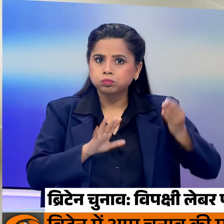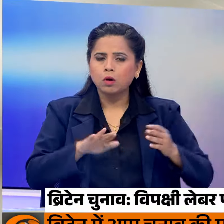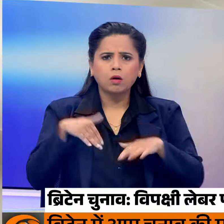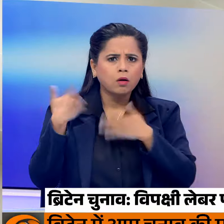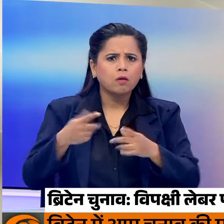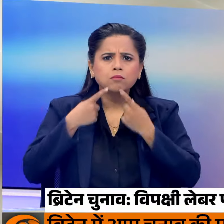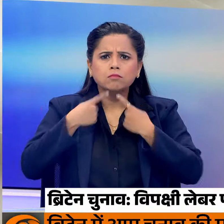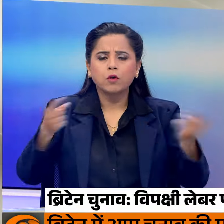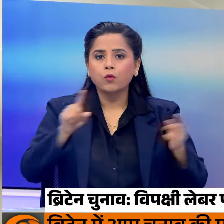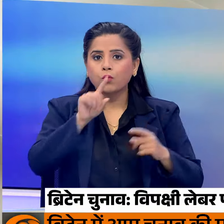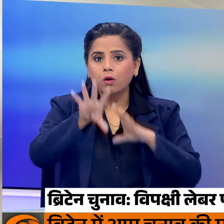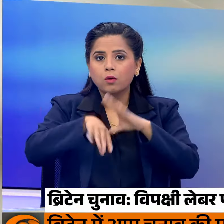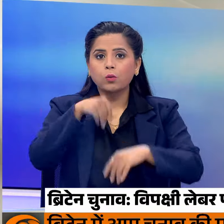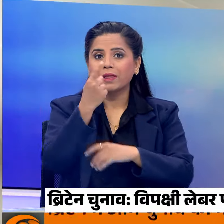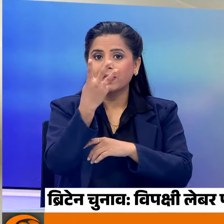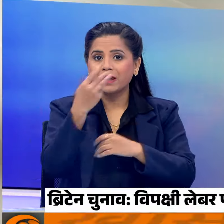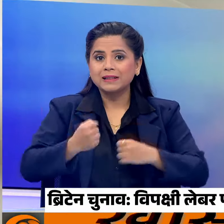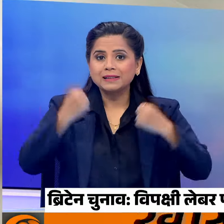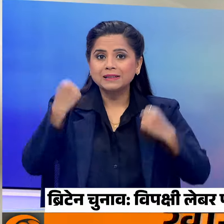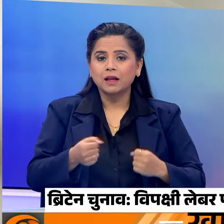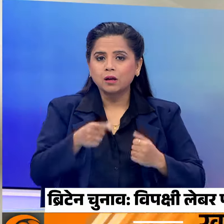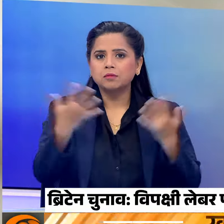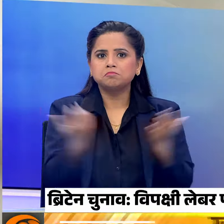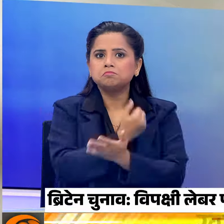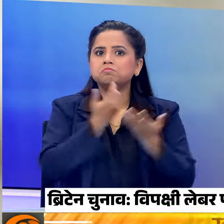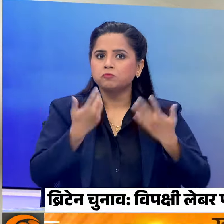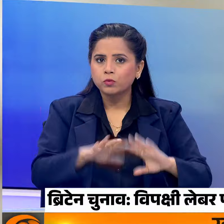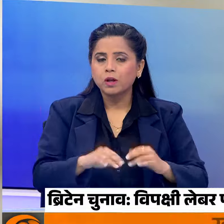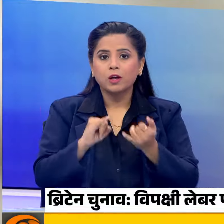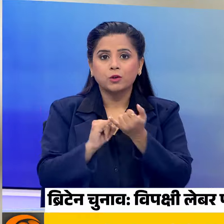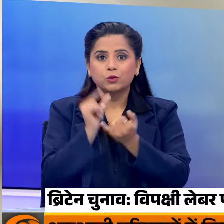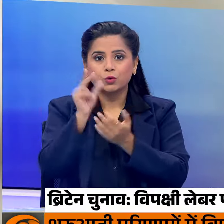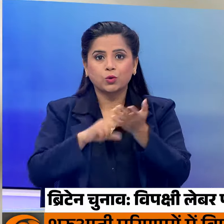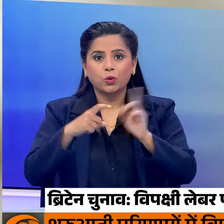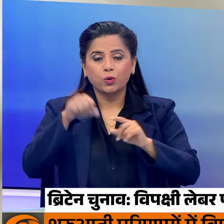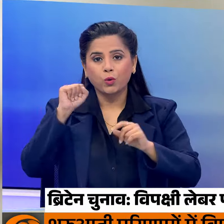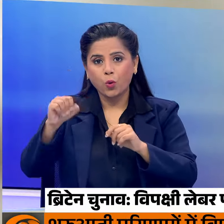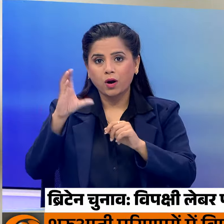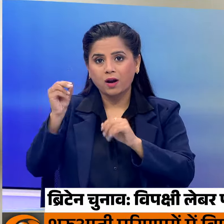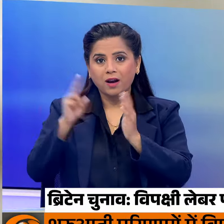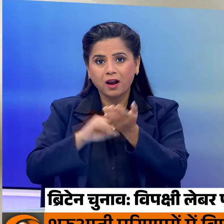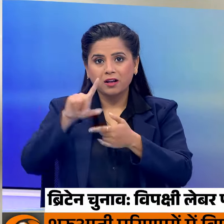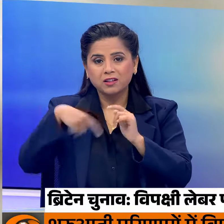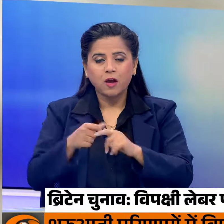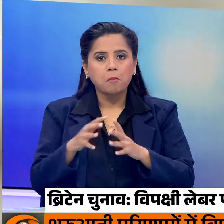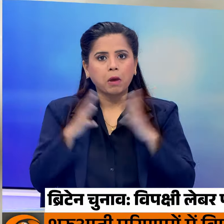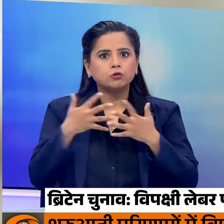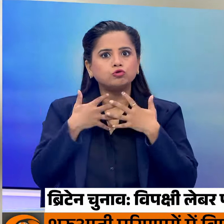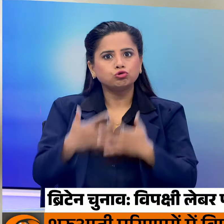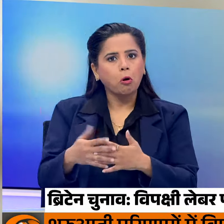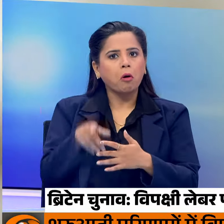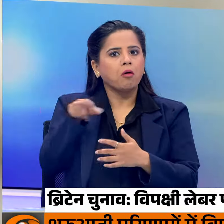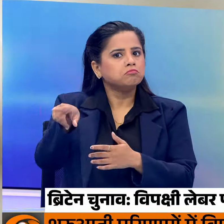घोशित 14 में से 13 सीट पर किया कबजा सुनक की कंसरवेटिव पार्टी को बड़ा जटका